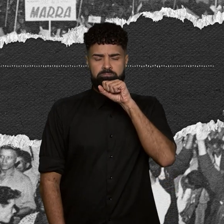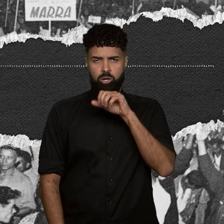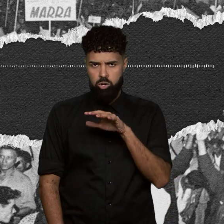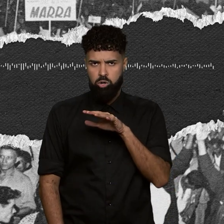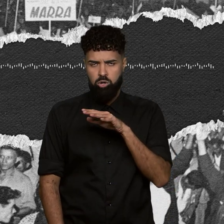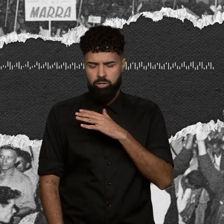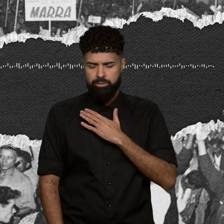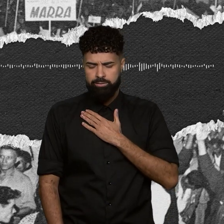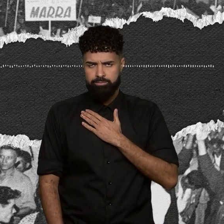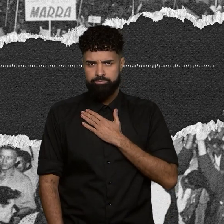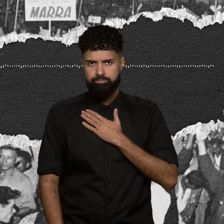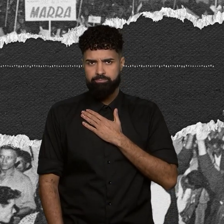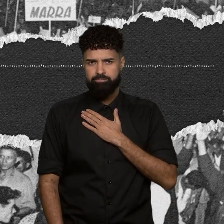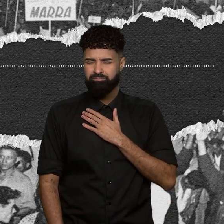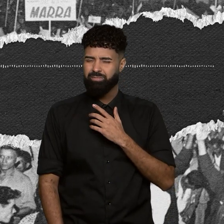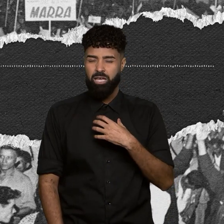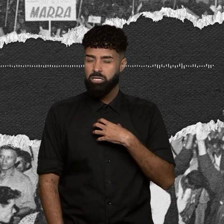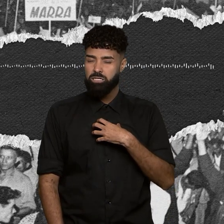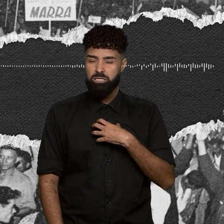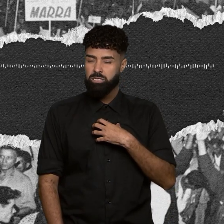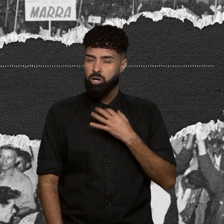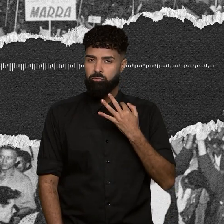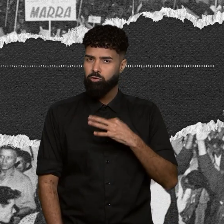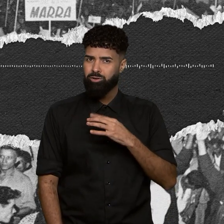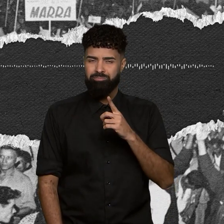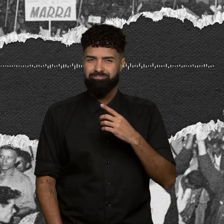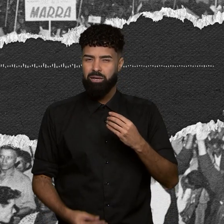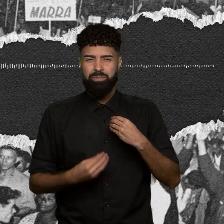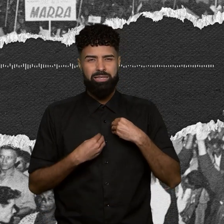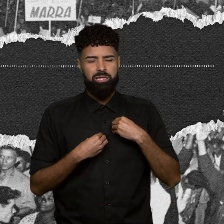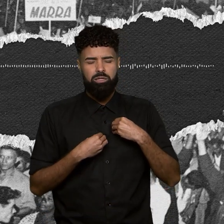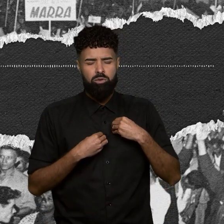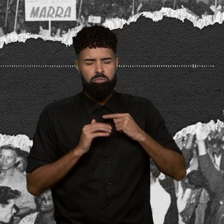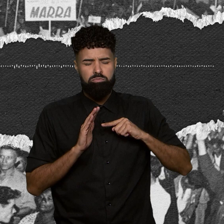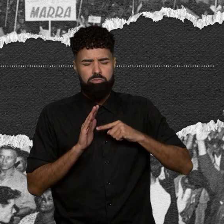Você não imagina. Você me encalou tão fundo que eu nunca mais esqueci essa frase.